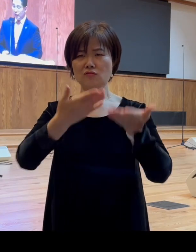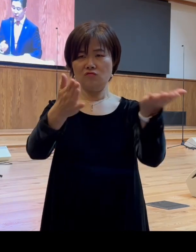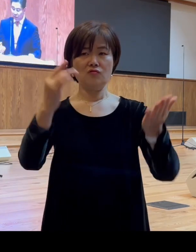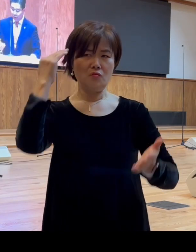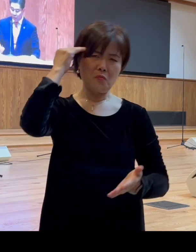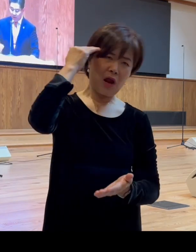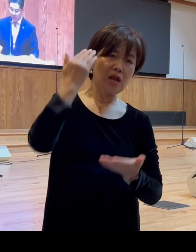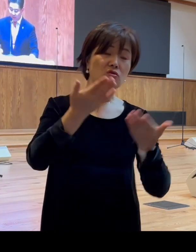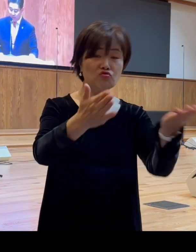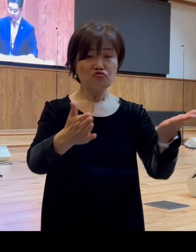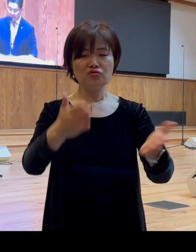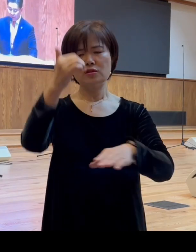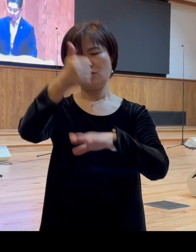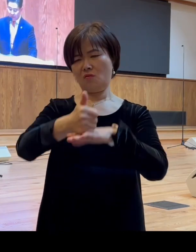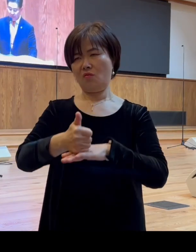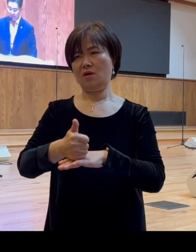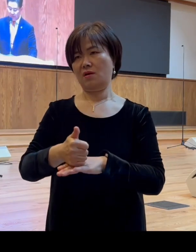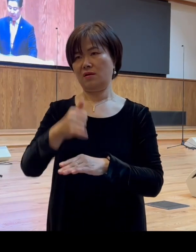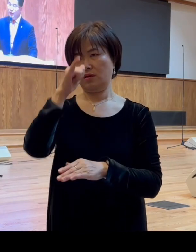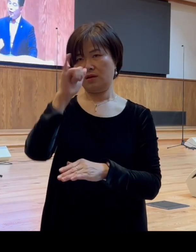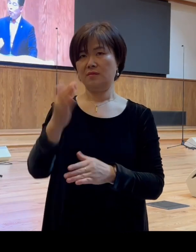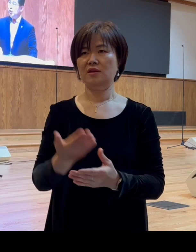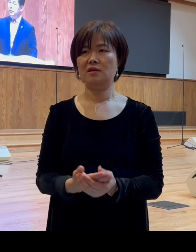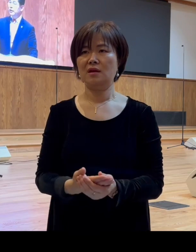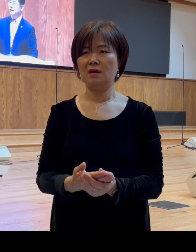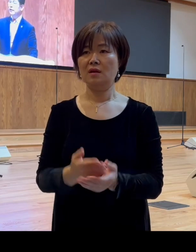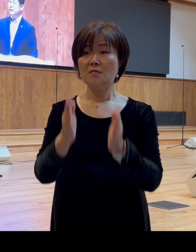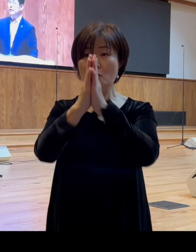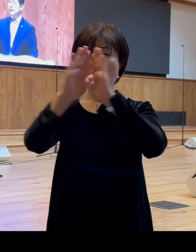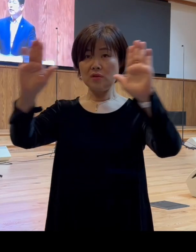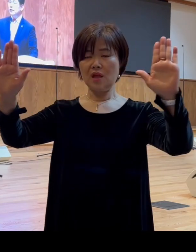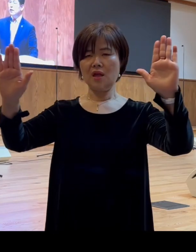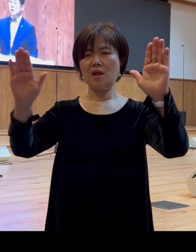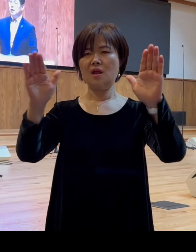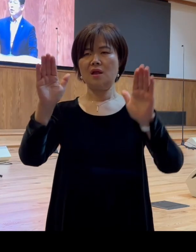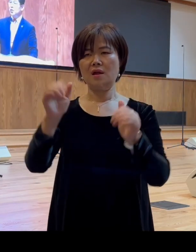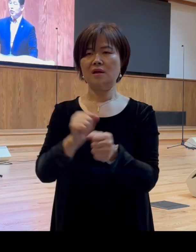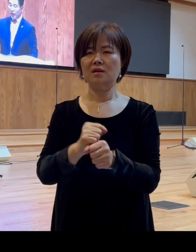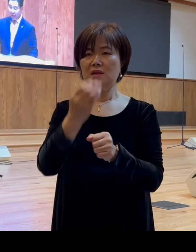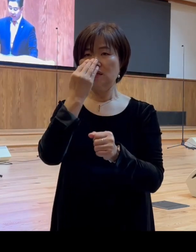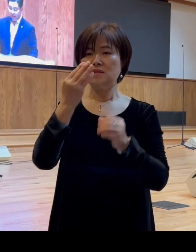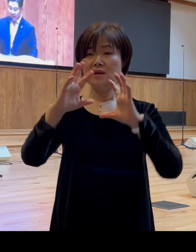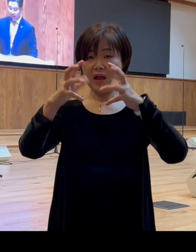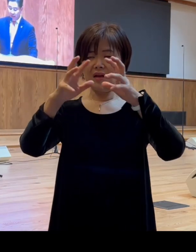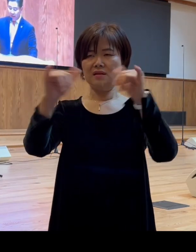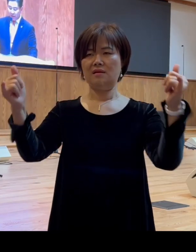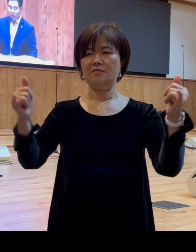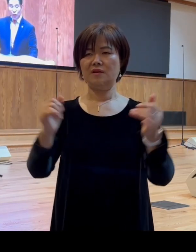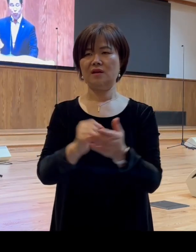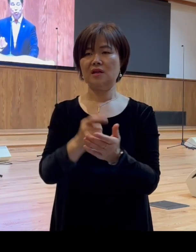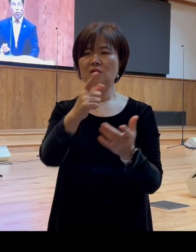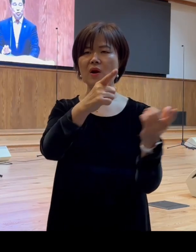결과를 낳게 되는 것이지 그럼 모세는 이스라엘 백성들에게 그런 부정적인